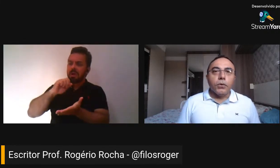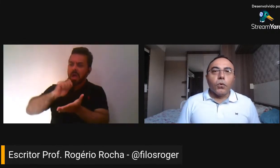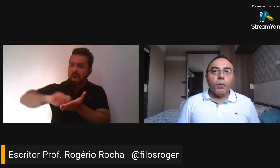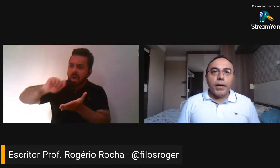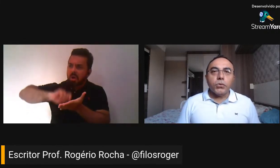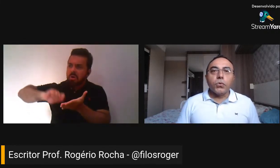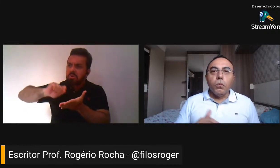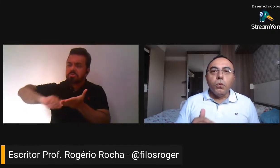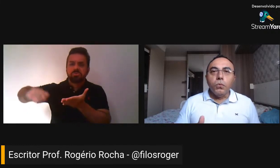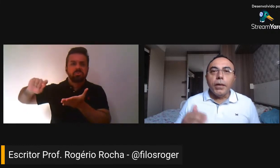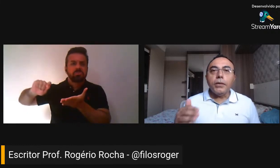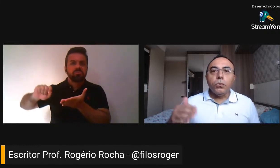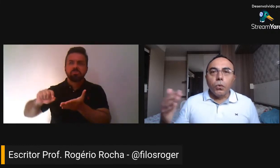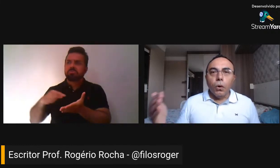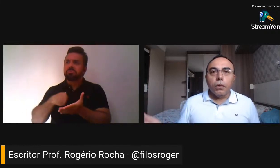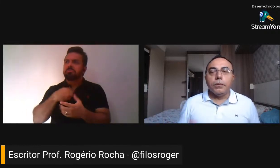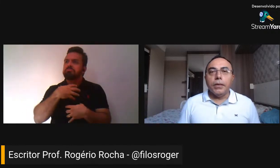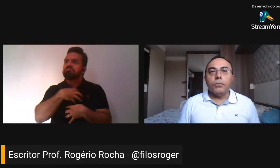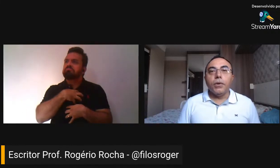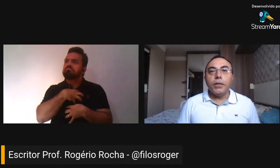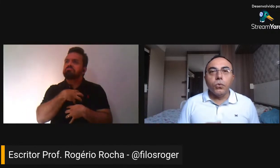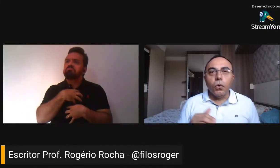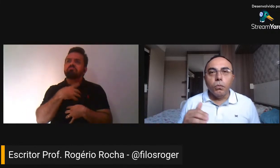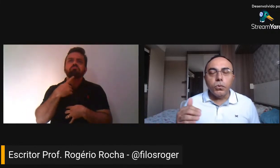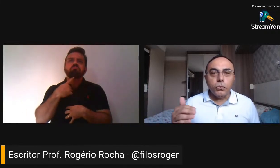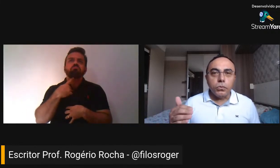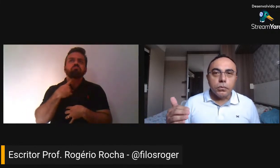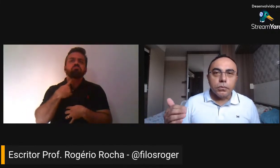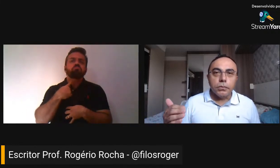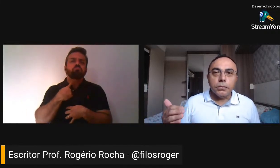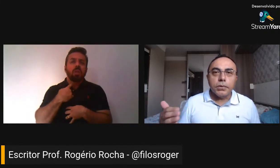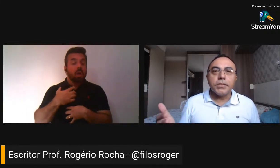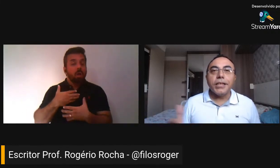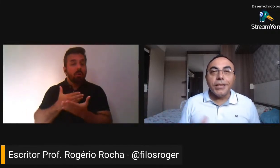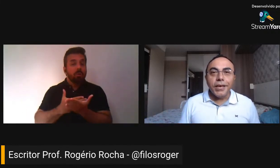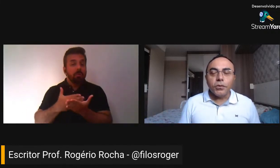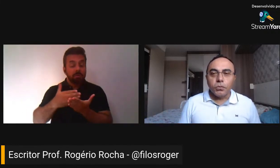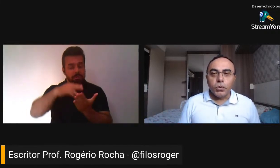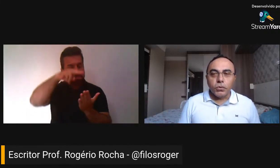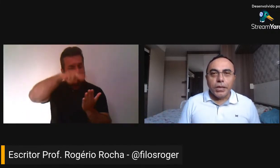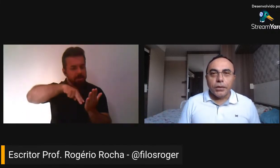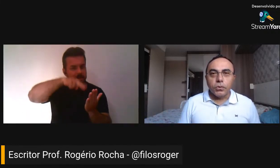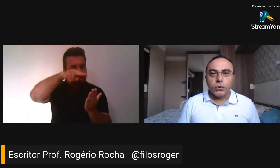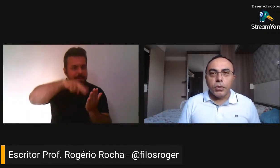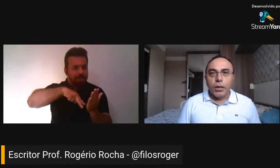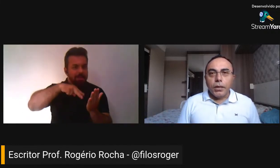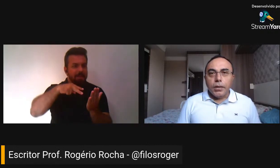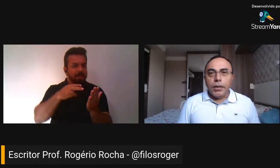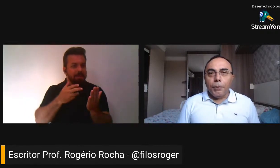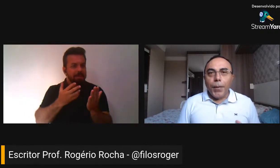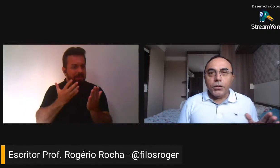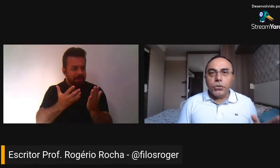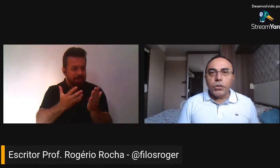Então, eu começo como um leitor, um leitor muito sedento, muito cuidadoso. E, a partir